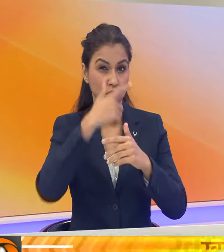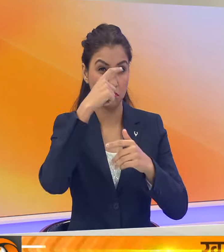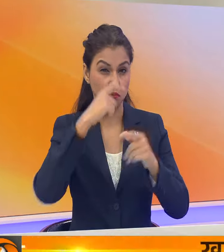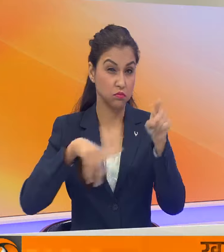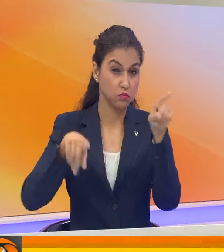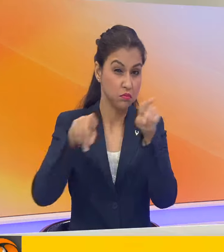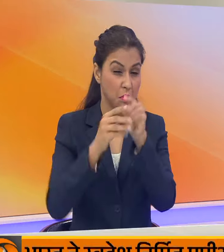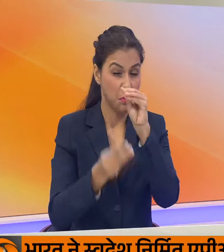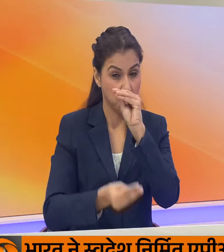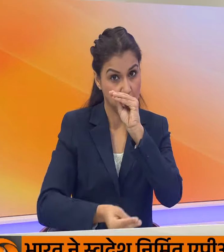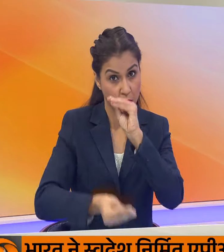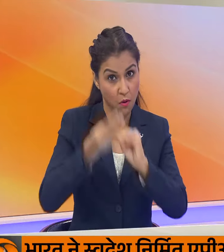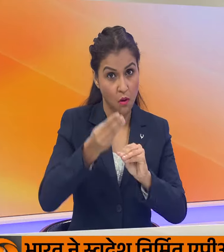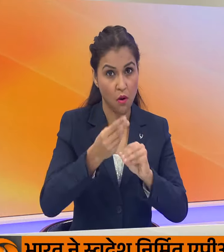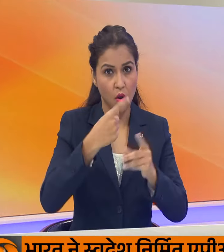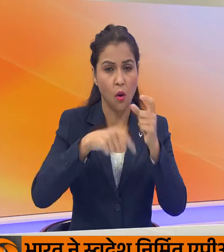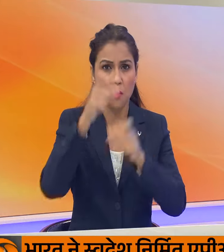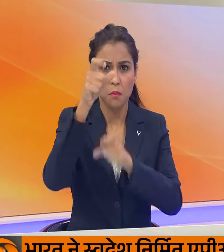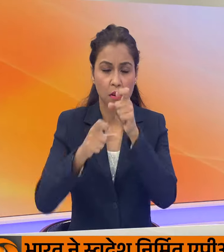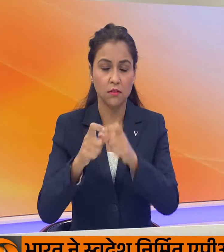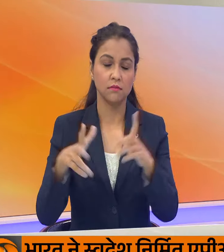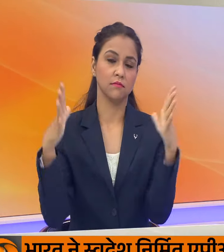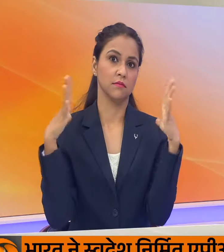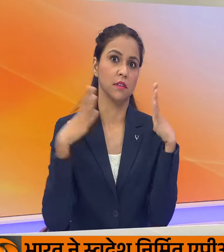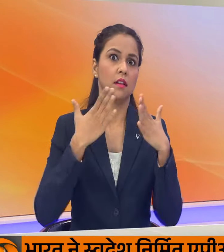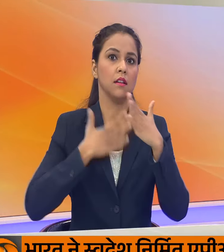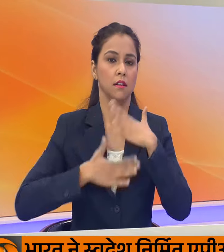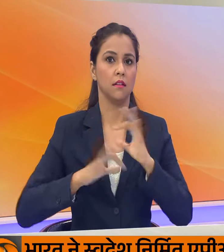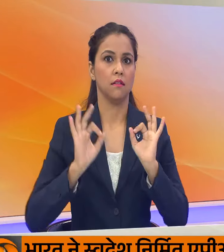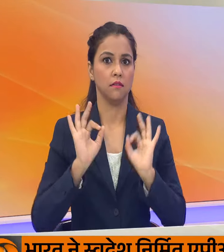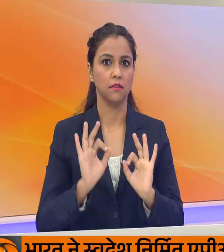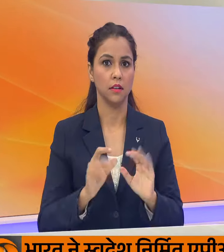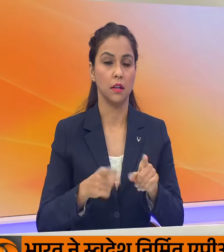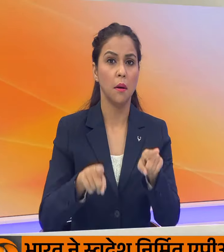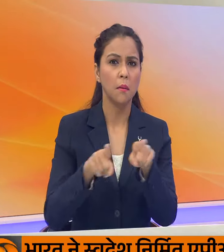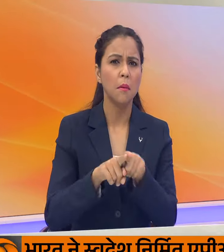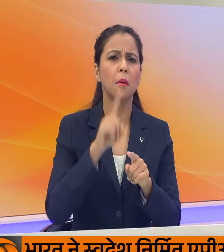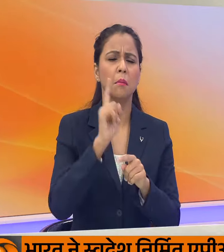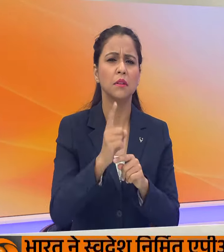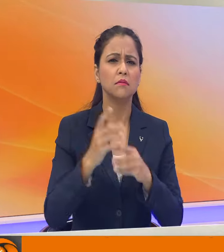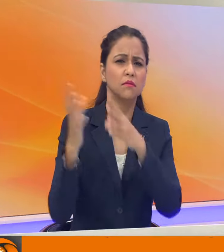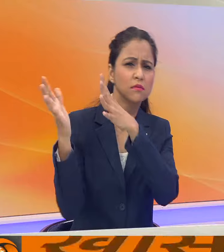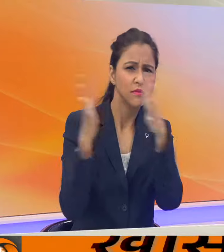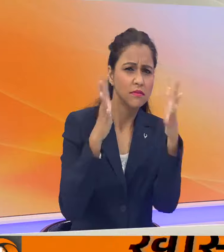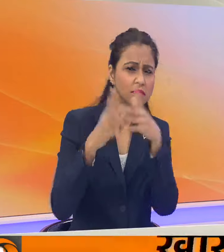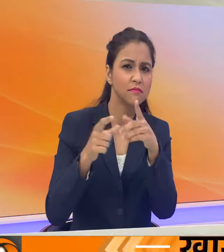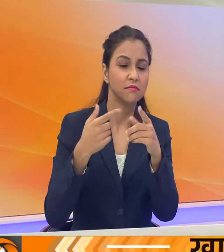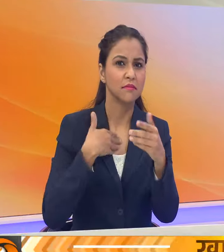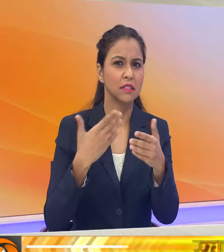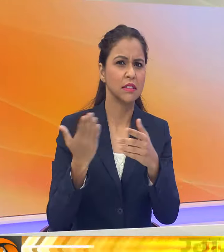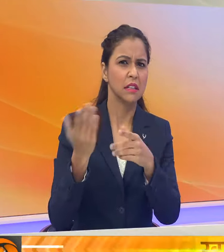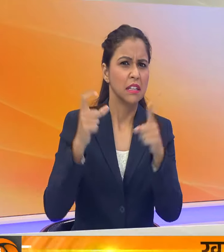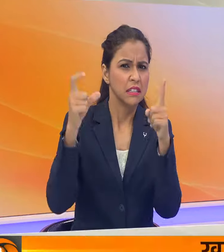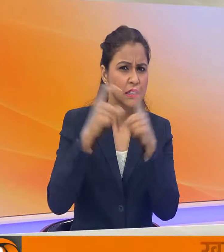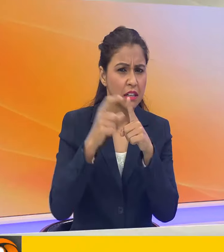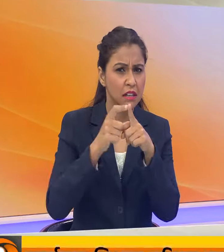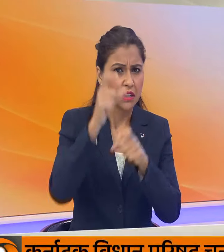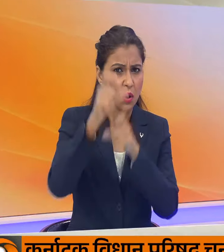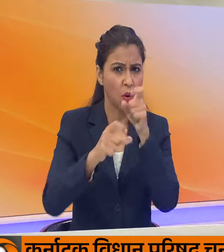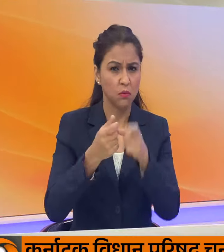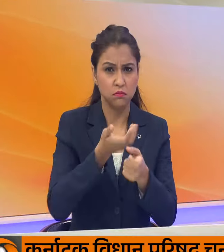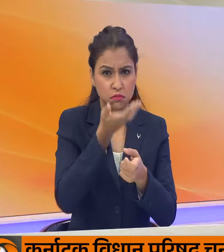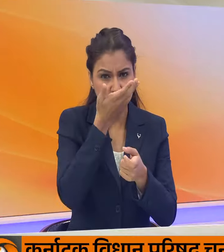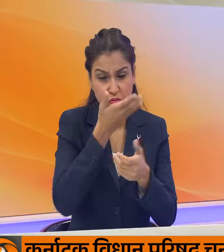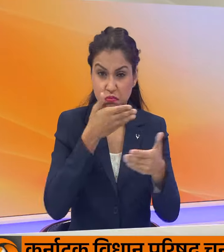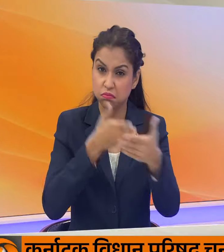तापमान में आई गिरावर से लोगों ने राहत की सांस ली है लेकिन मौसम की मार्च से बचने के बाद भी दिली के जनता जल